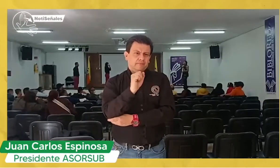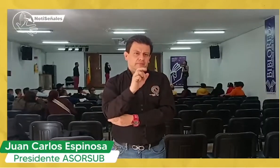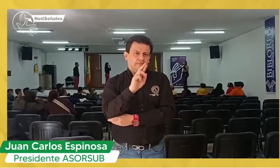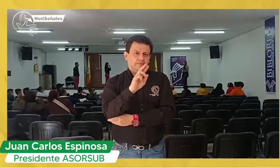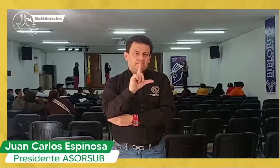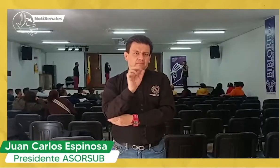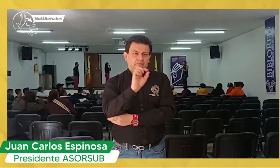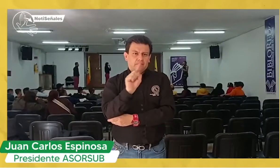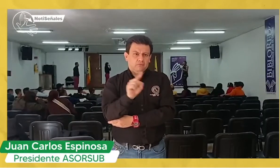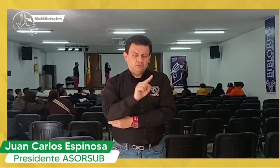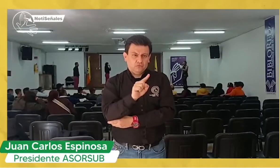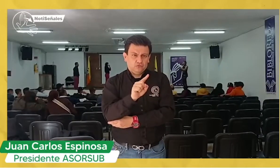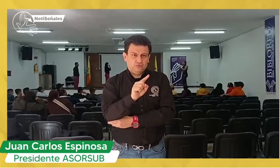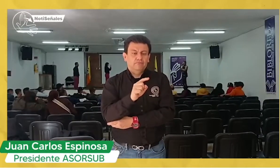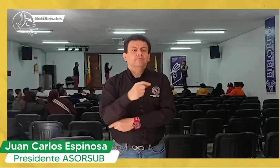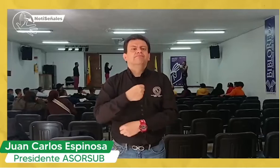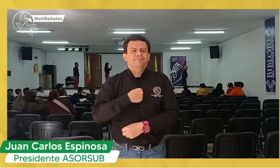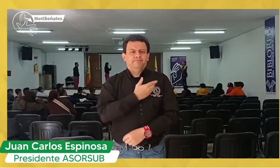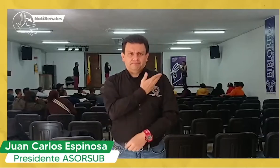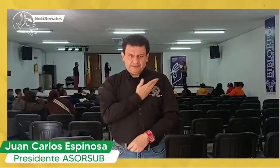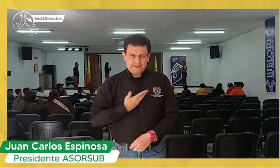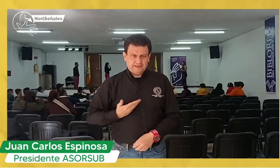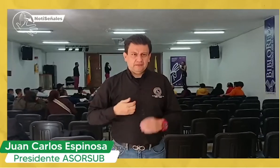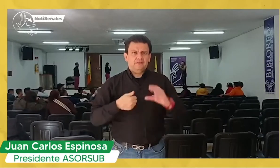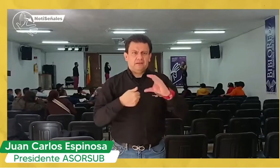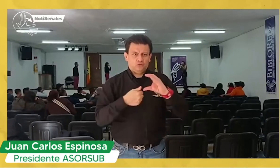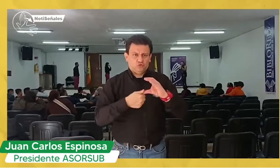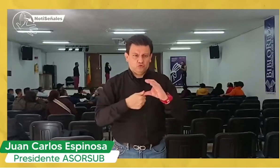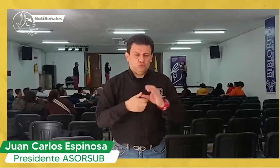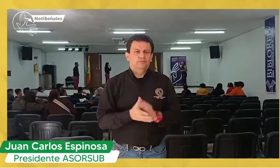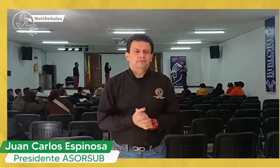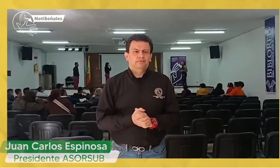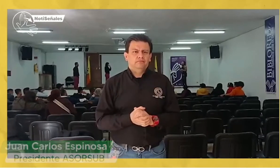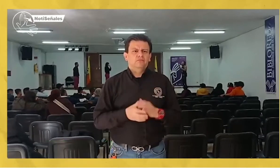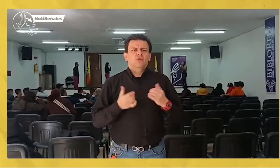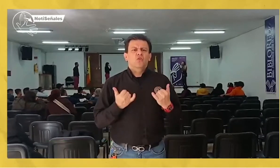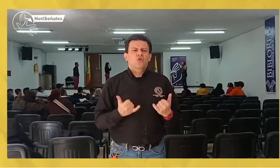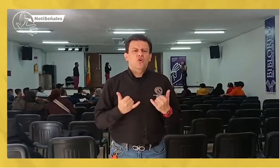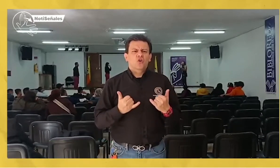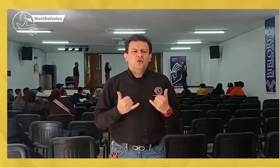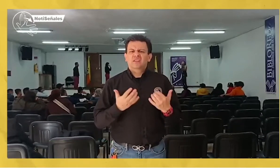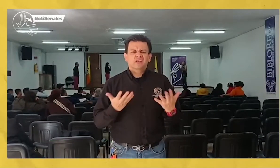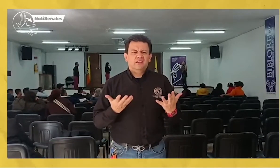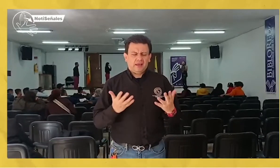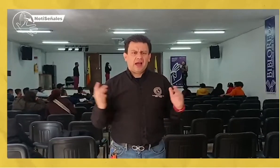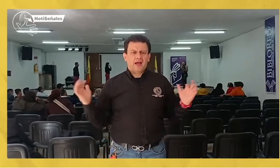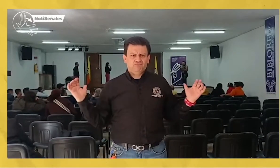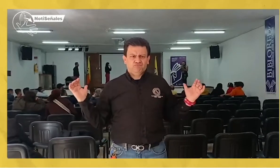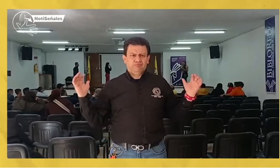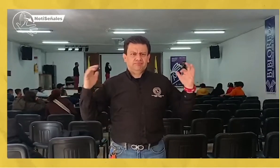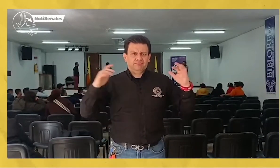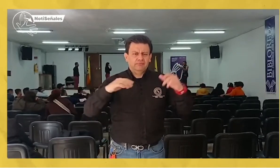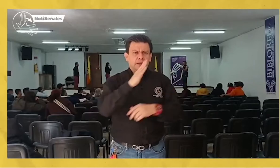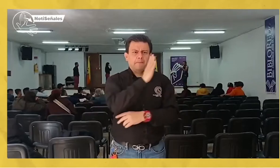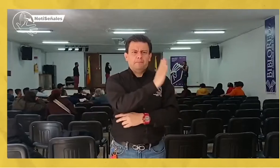Soy el presidente de la Asociación de Sordos de Suba Azor Sub. El día de hoy hemos venido a las